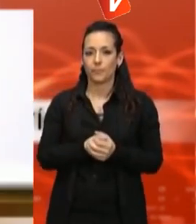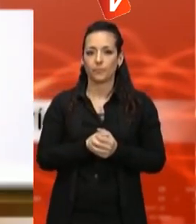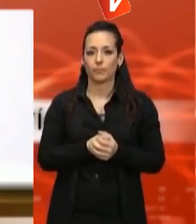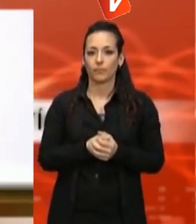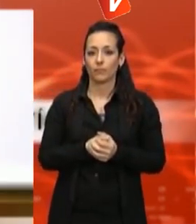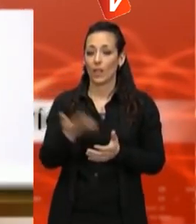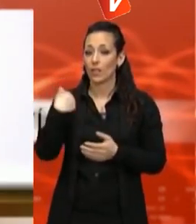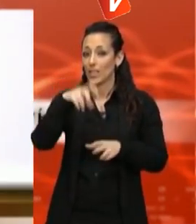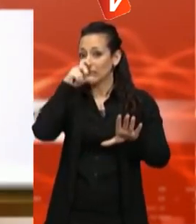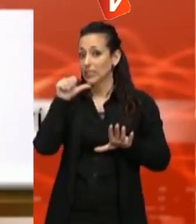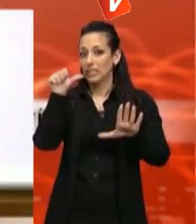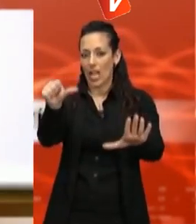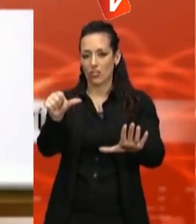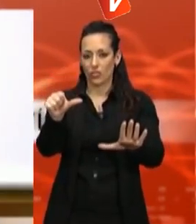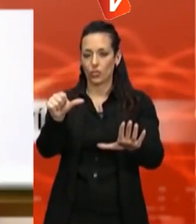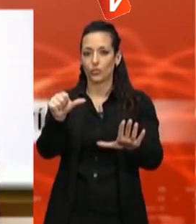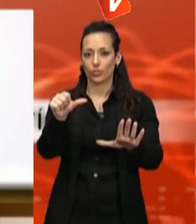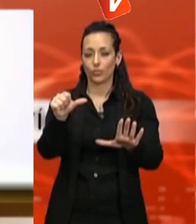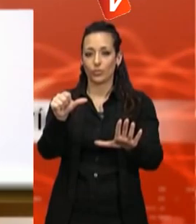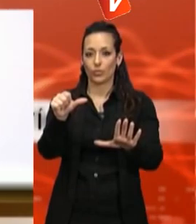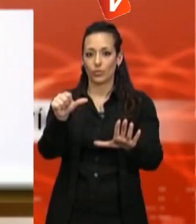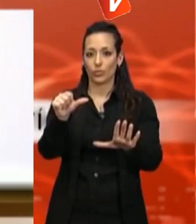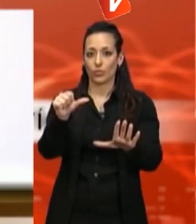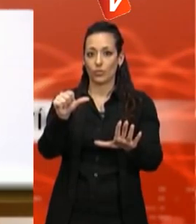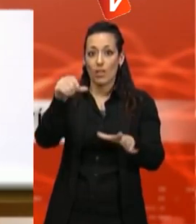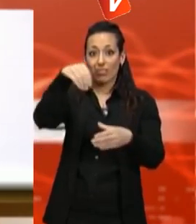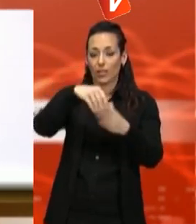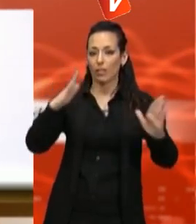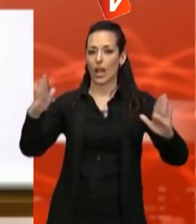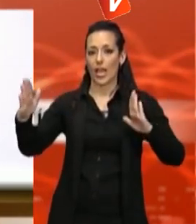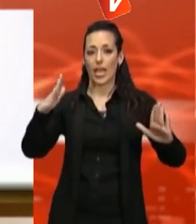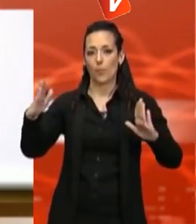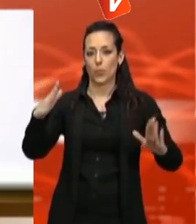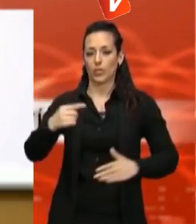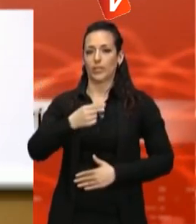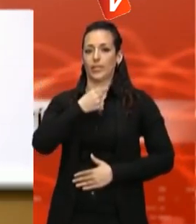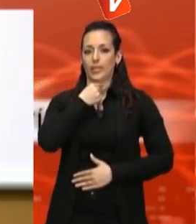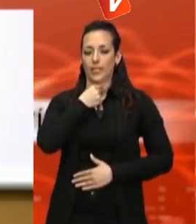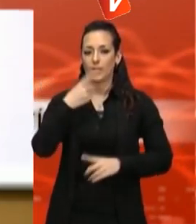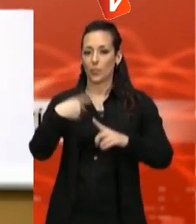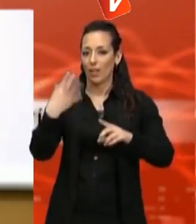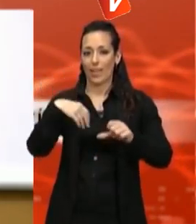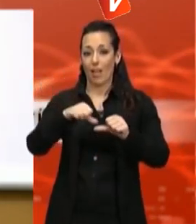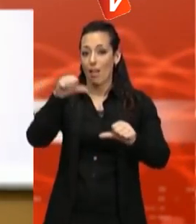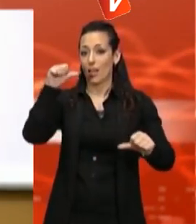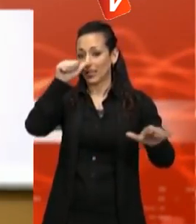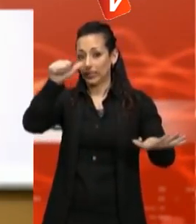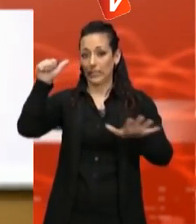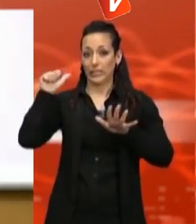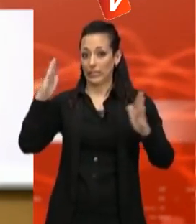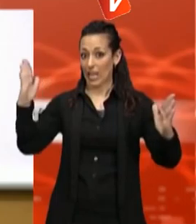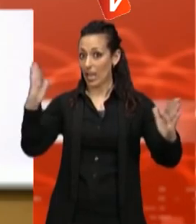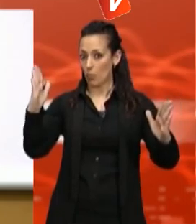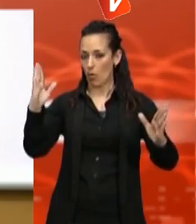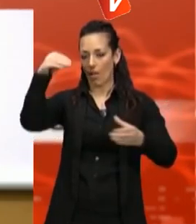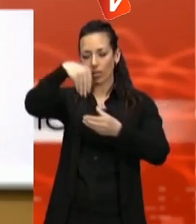És el sisè any consecutiu, dins d'una època de crisi, perquè aquests sis últims anys ja hem estat dins de l'època de crisi, en què la Caixa, fent